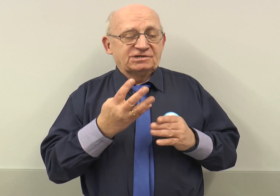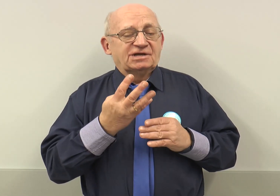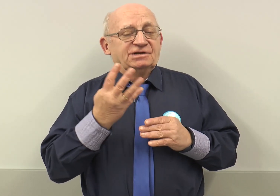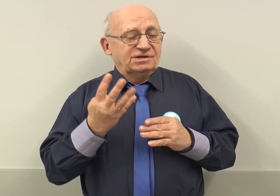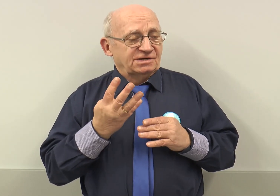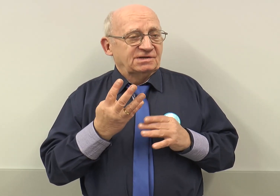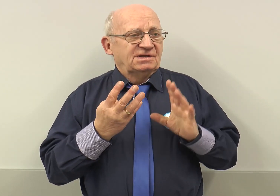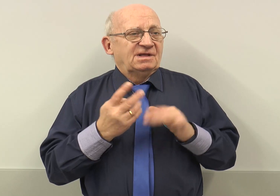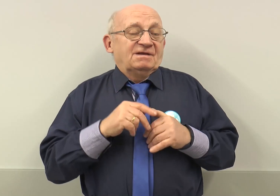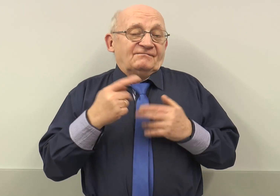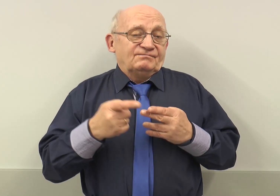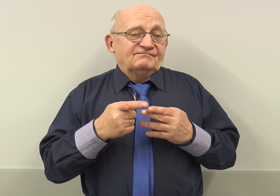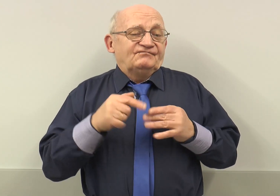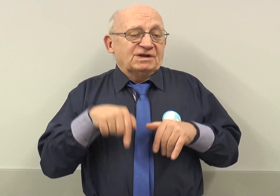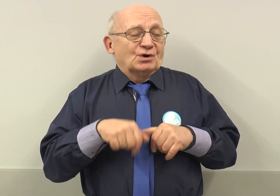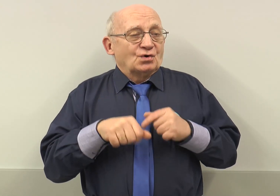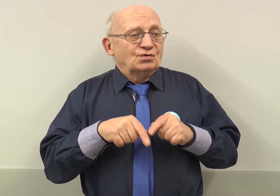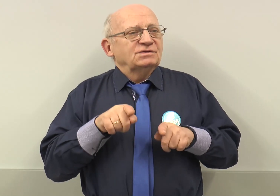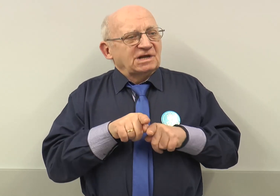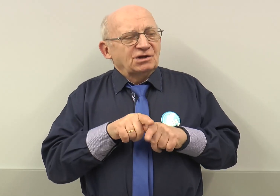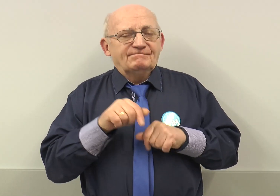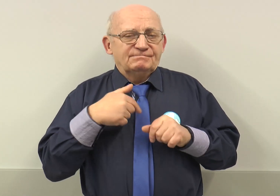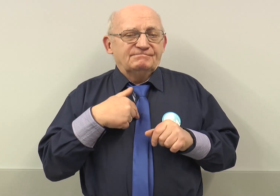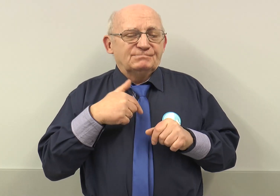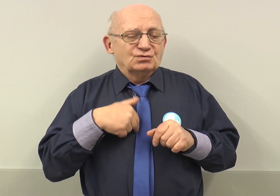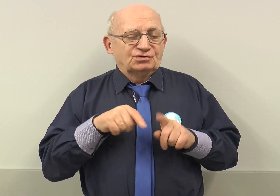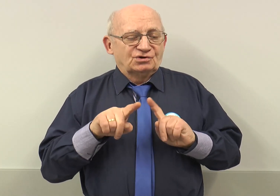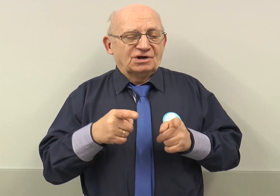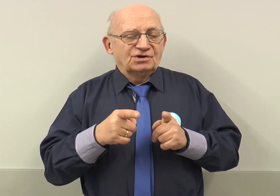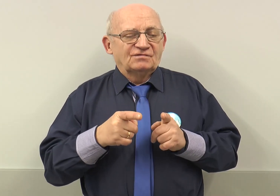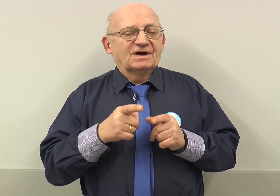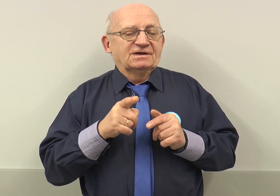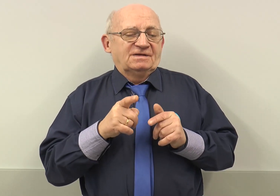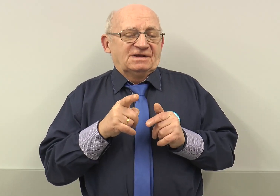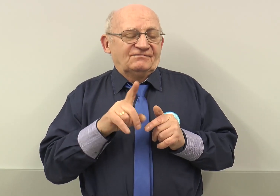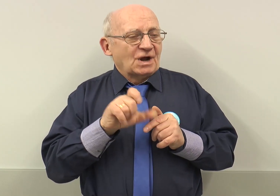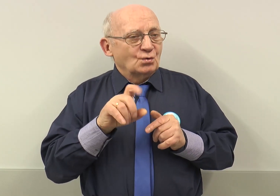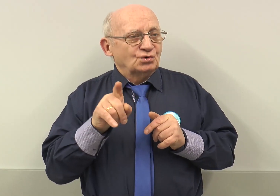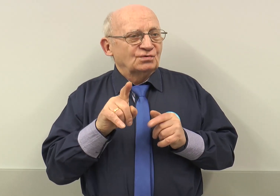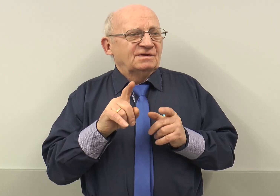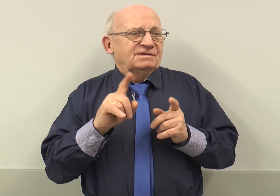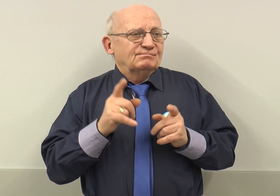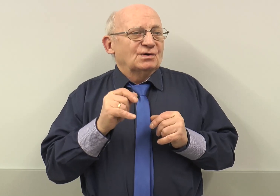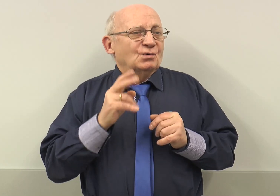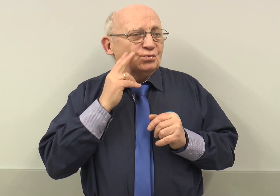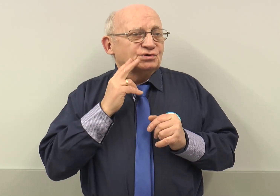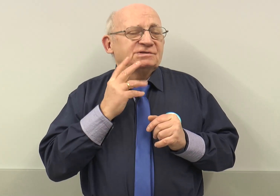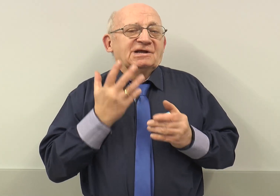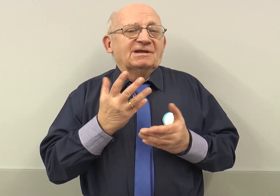cztery dni. W tym roku też było zorganizowane w Załóżu, bo Głuchy chcieli